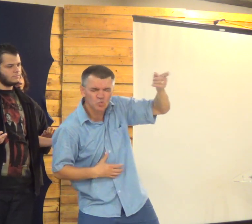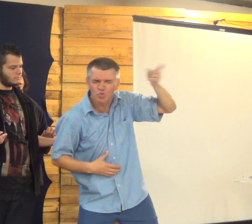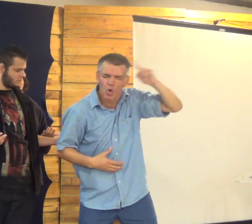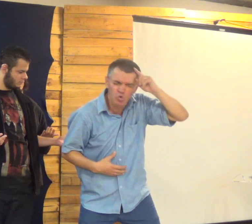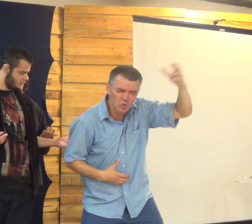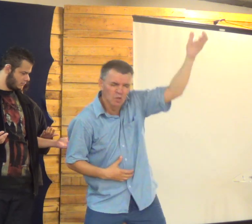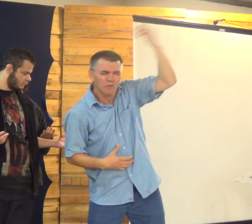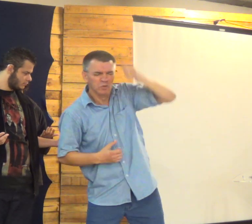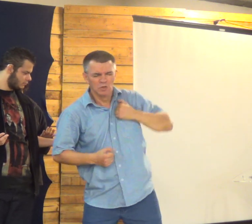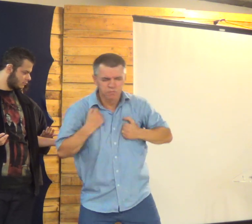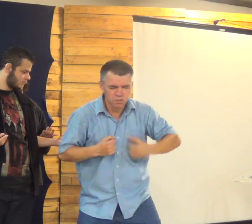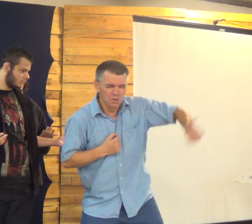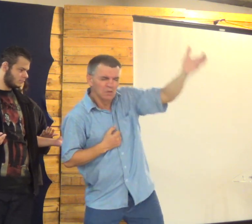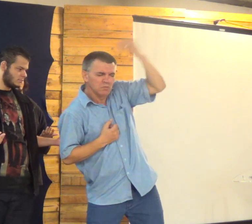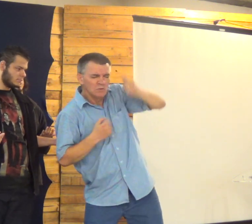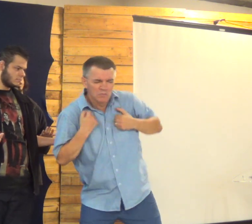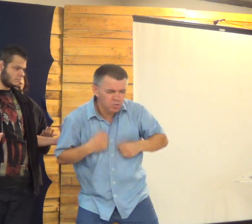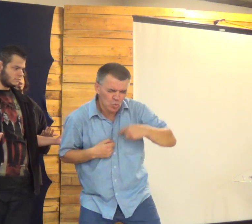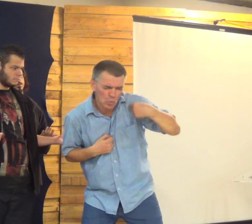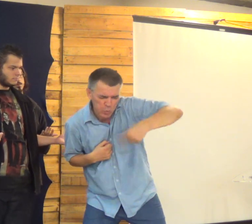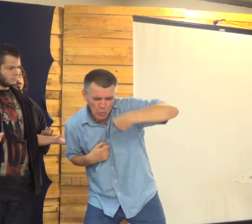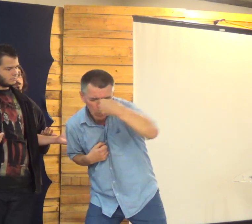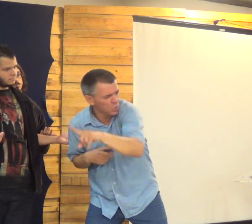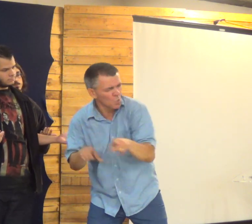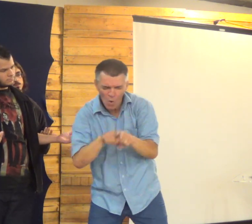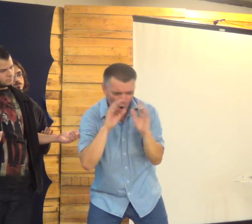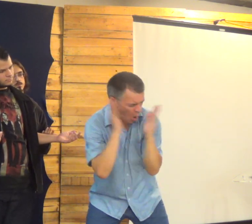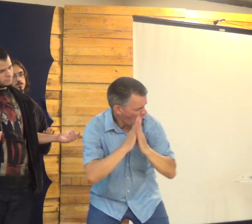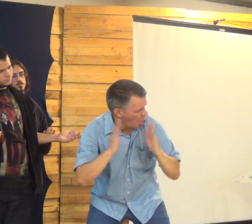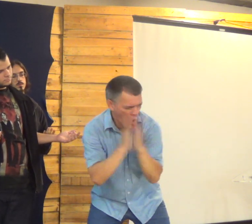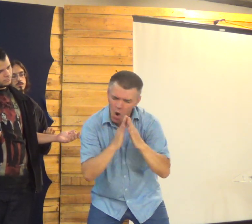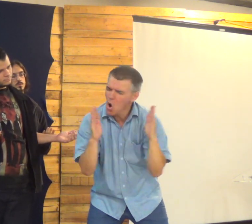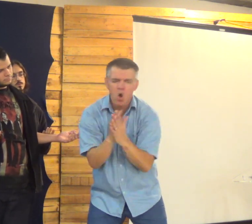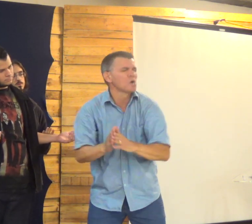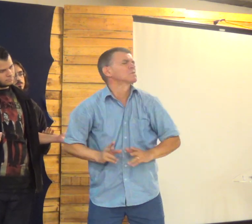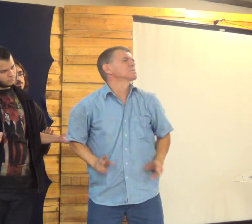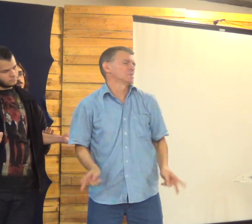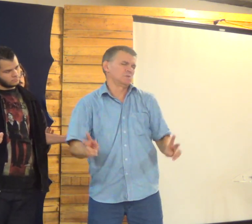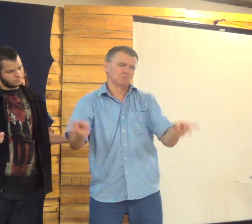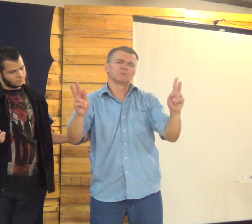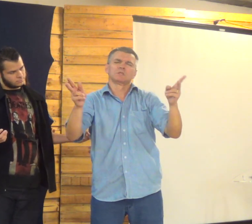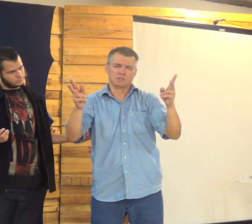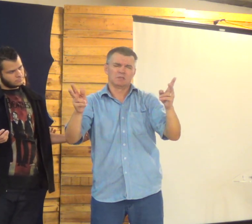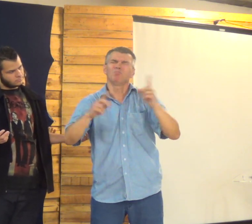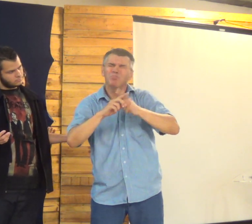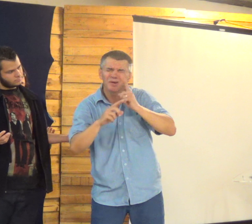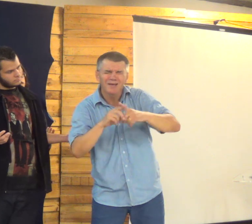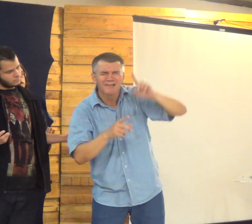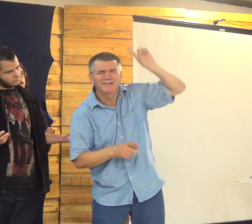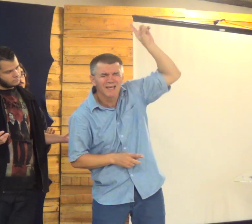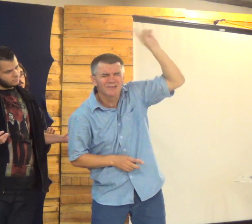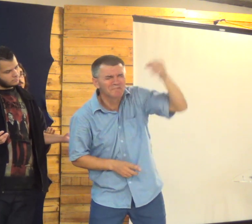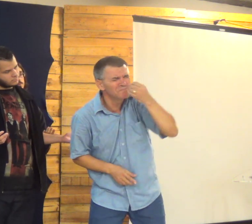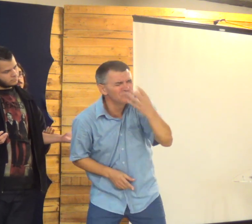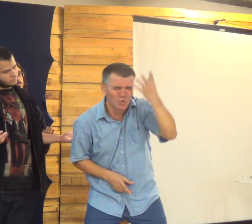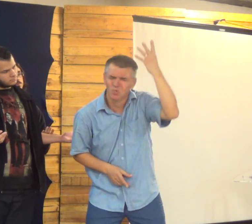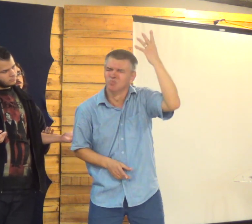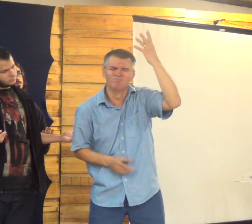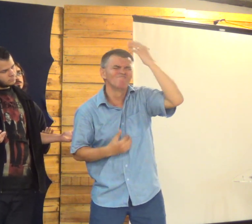redimir, Pai Todos os dias Queremos Que o Senhor nos lave Das coisas sujas Que nos tocam Porque o Senhor é